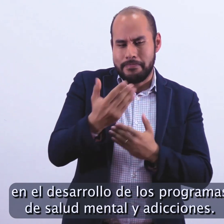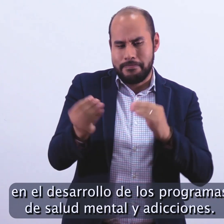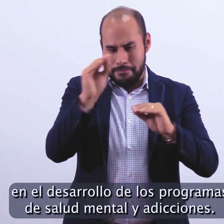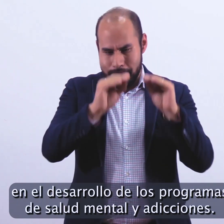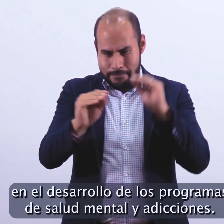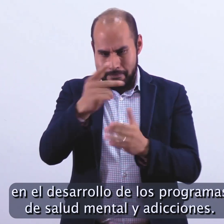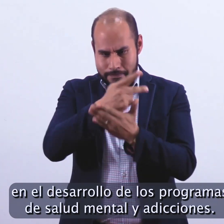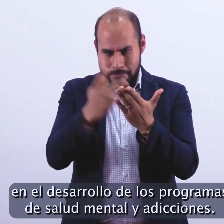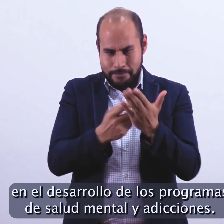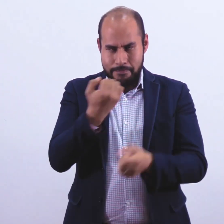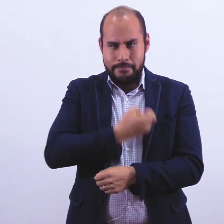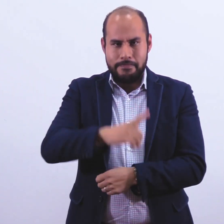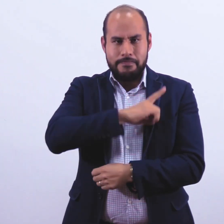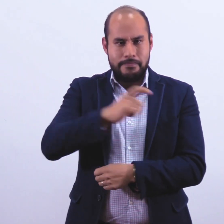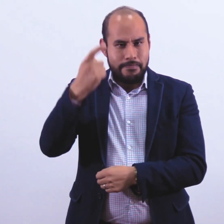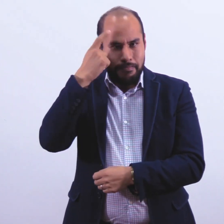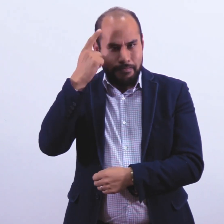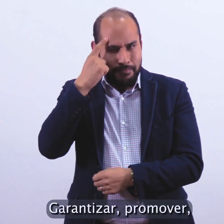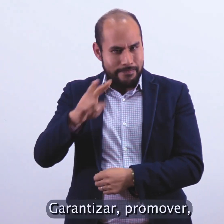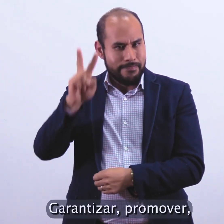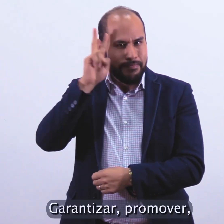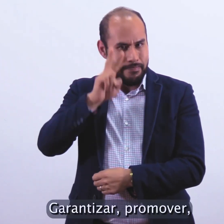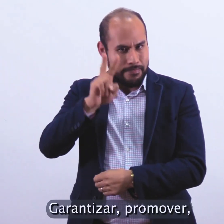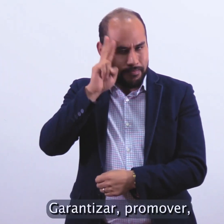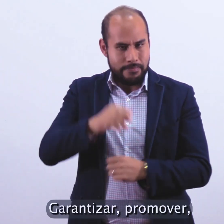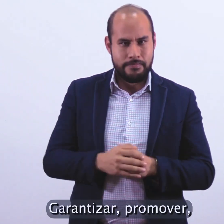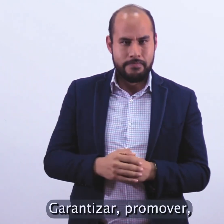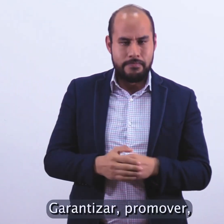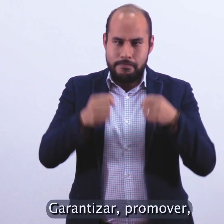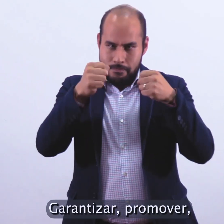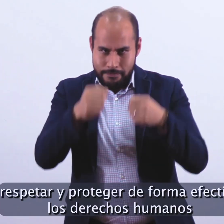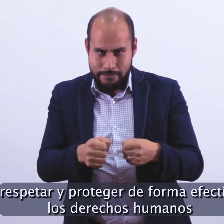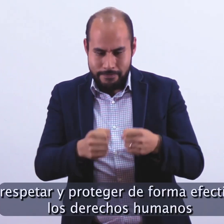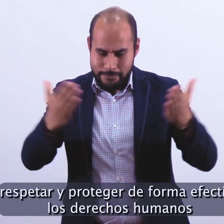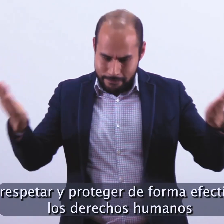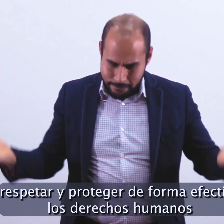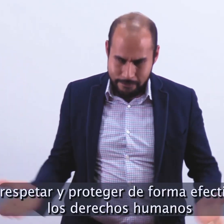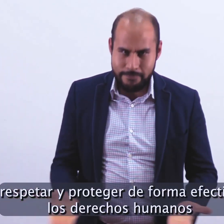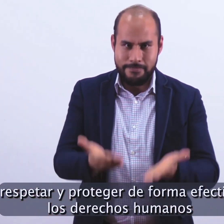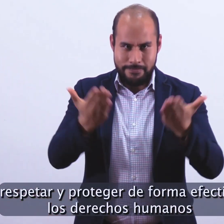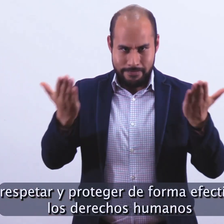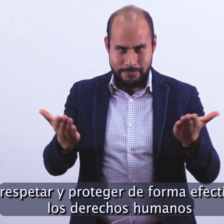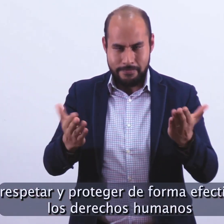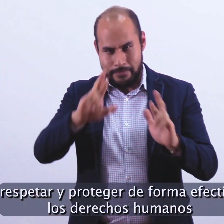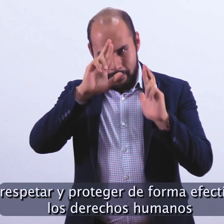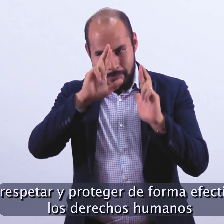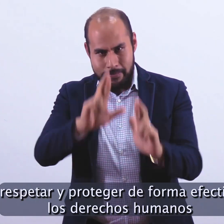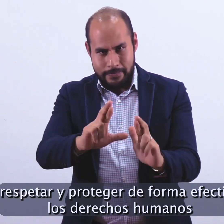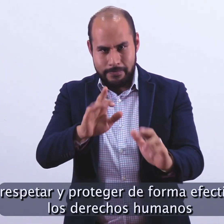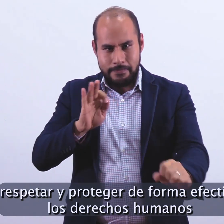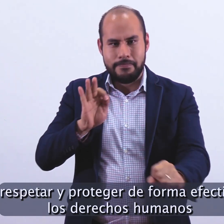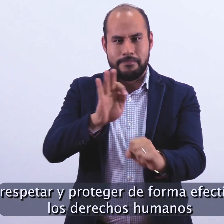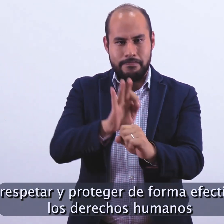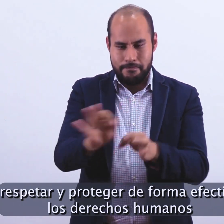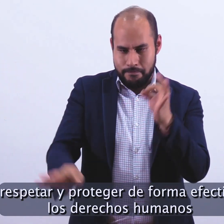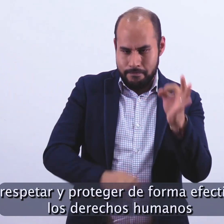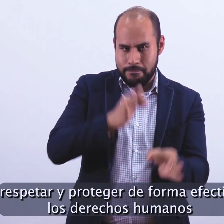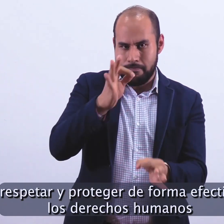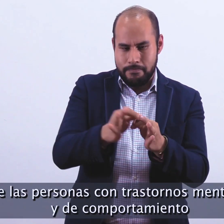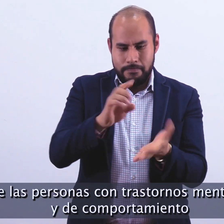y adicciones. Garantizar, promover, respetar y proteger de forma efectiva los derechos humanos de